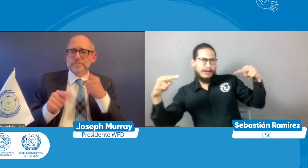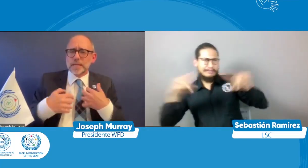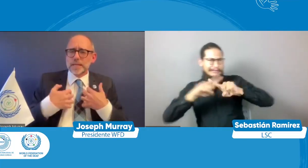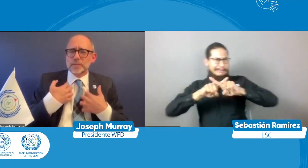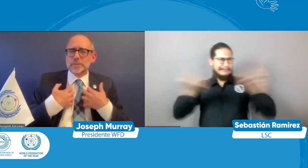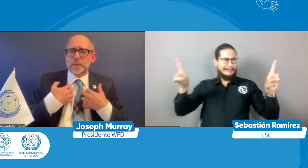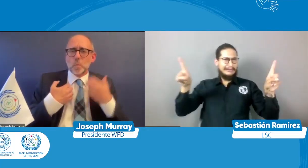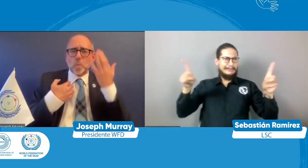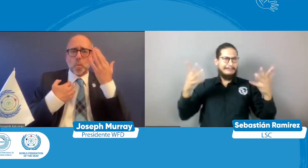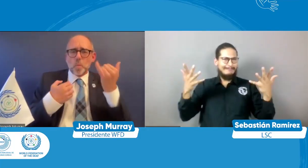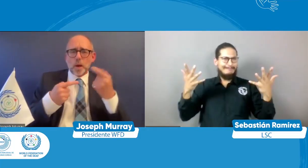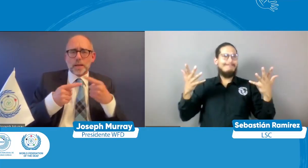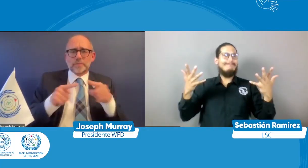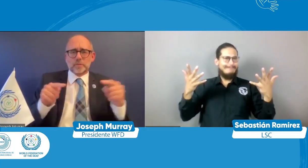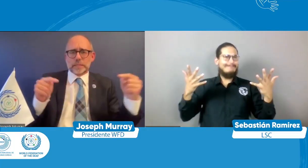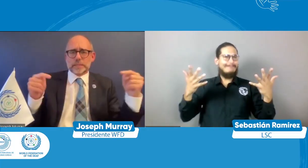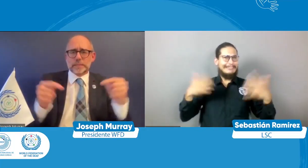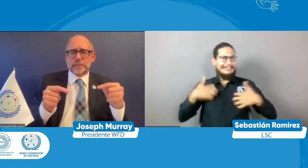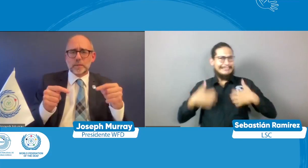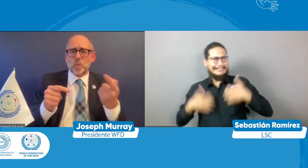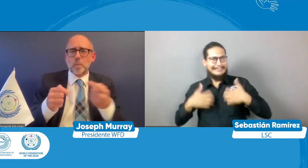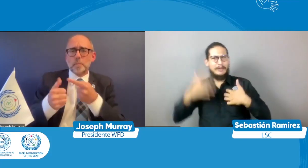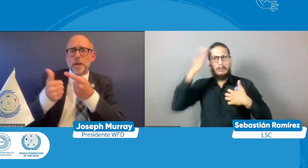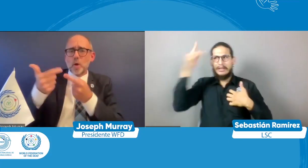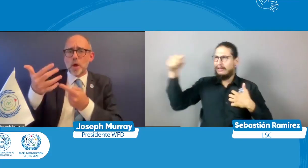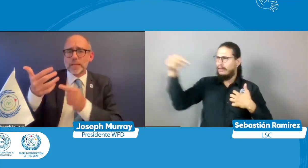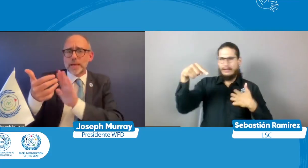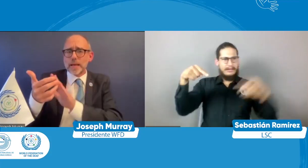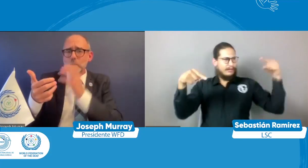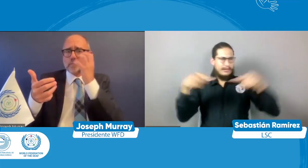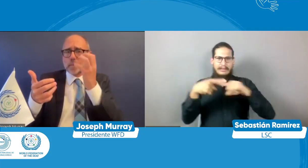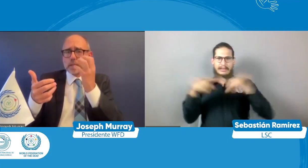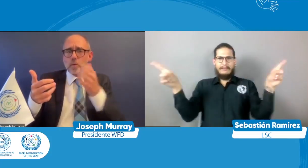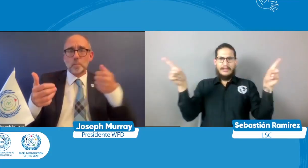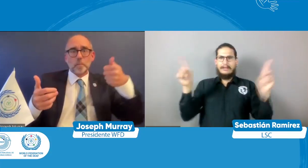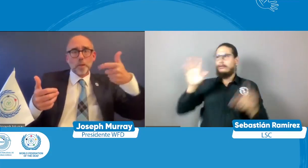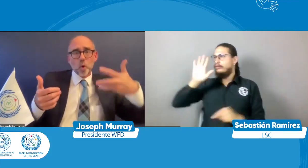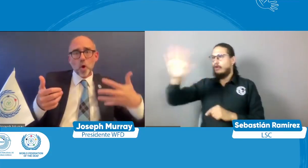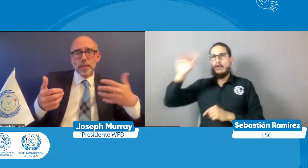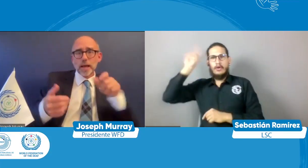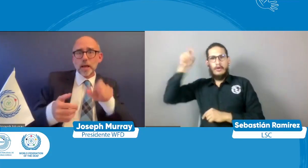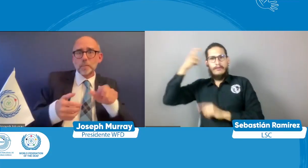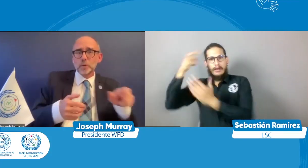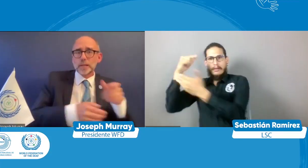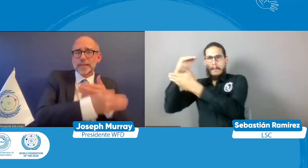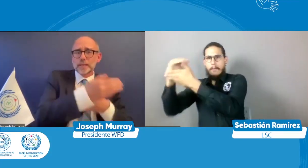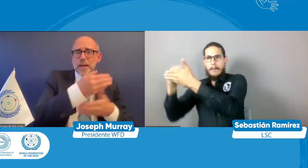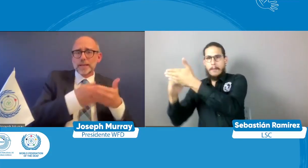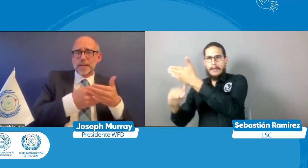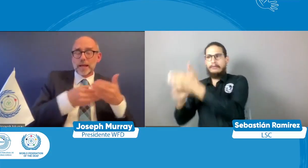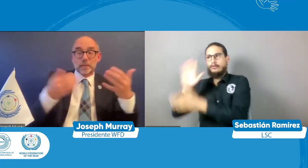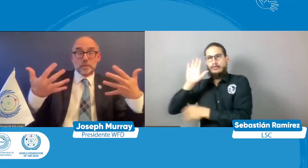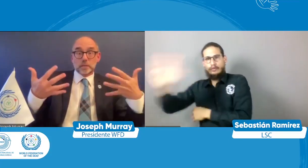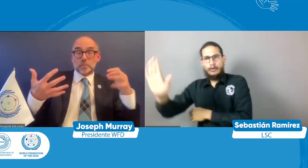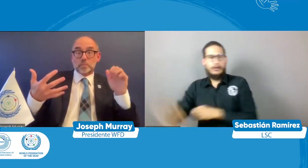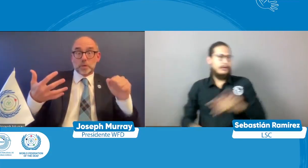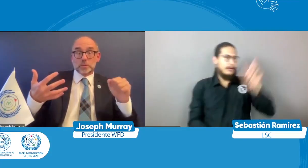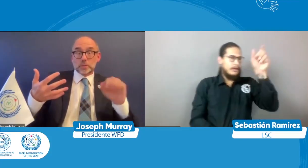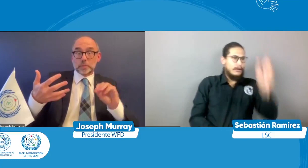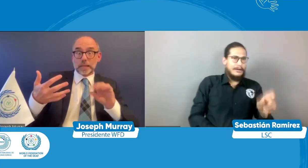como tal como la Organización de las Naciones Unidas lo ha dicho ¿cuál es la prioridad que se tiene para